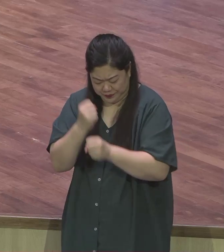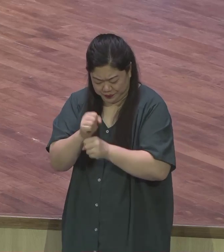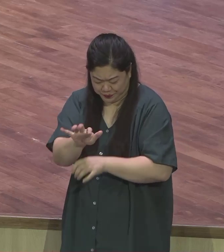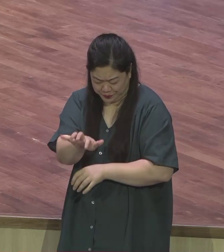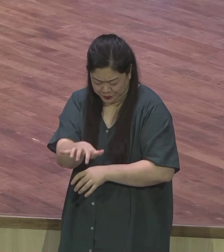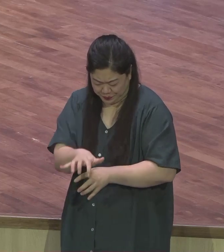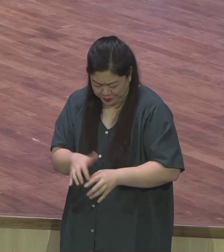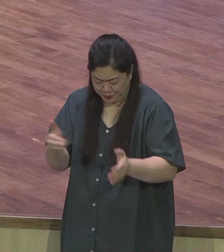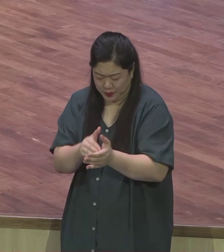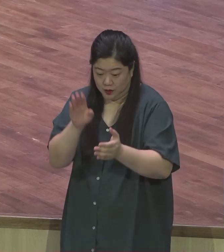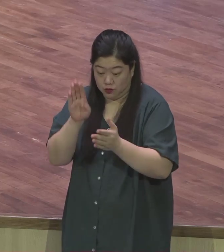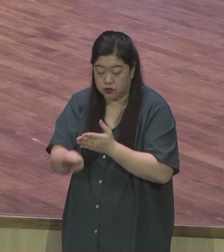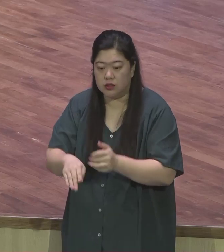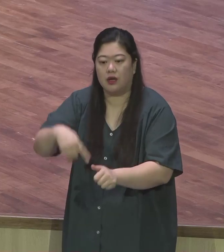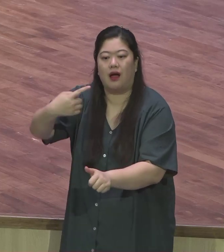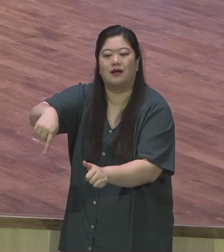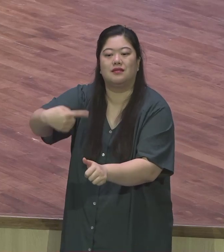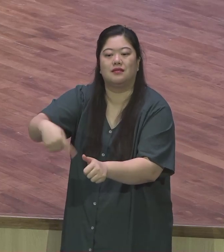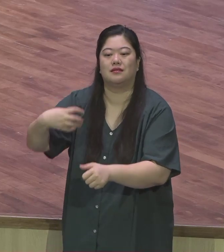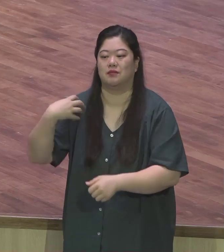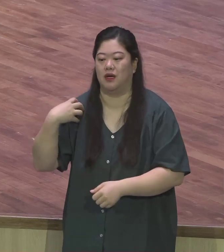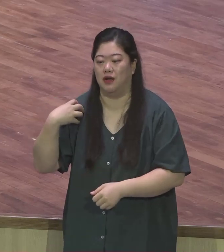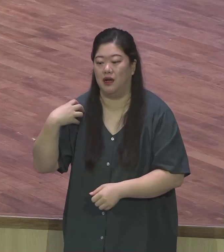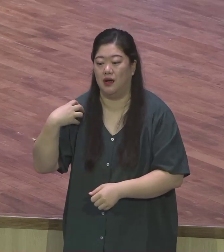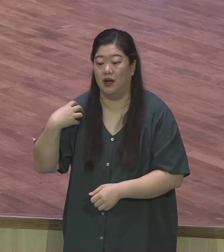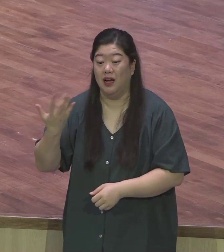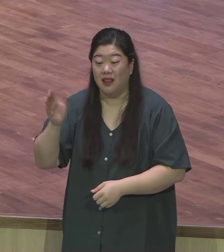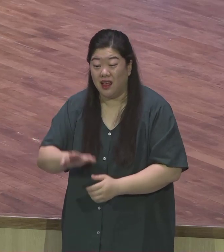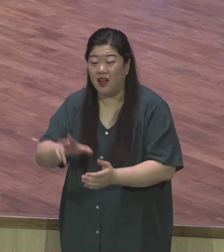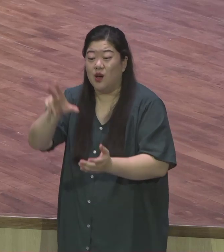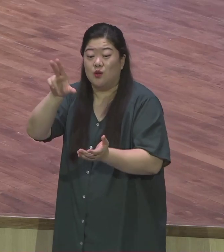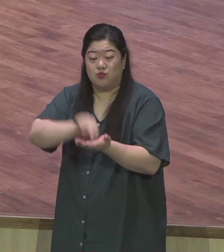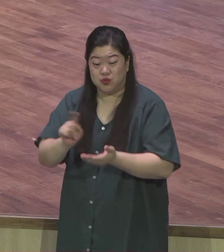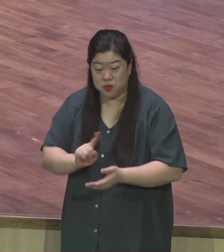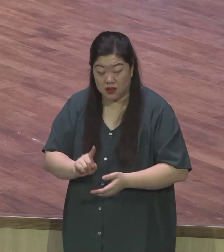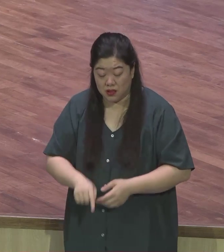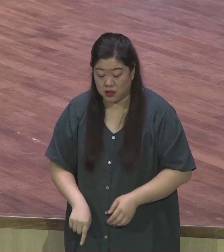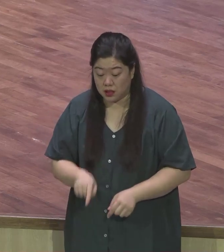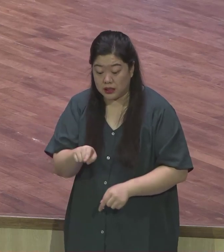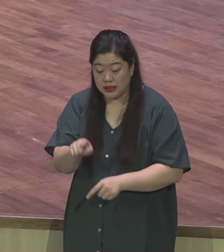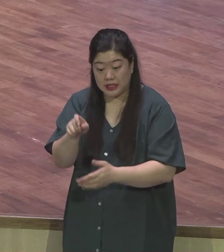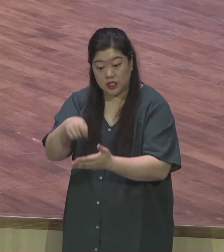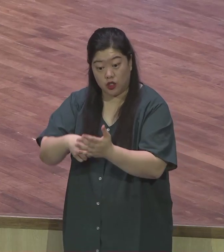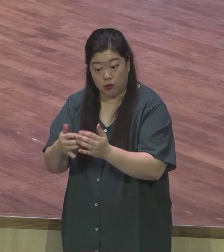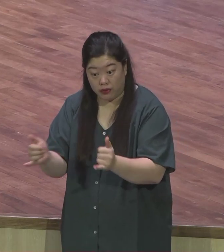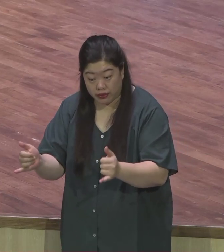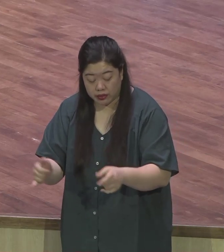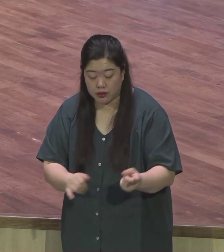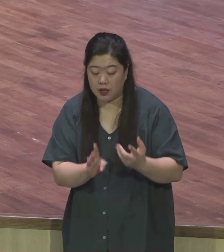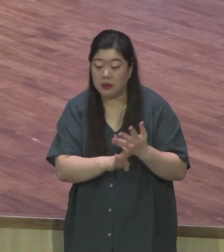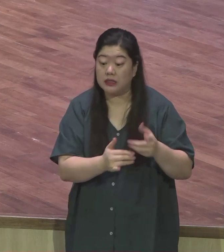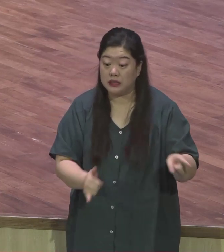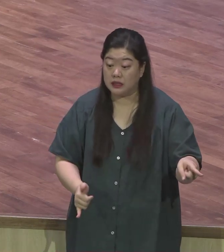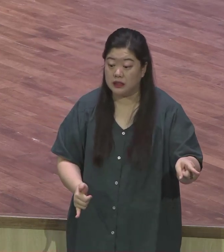메시아를 기다렸던 그들이 정작 정말 기다리던 메시아 바로 그리스도를 알아보지 못한 영적인